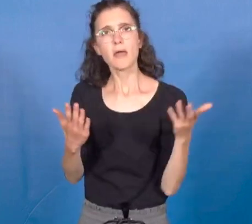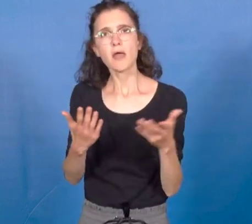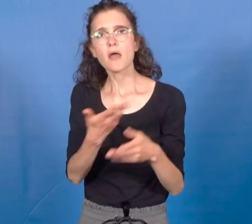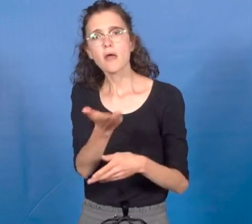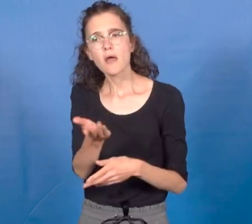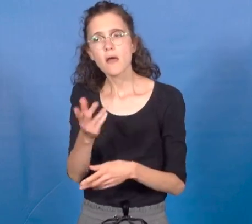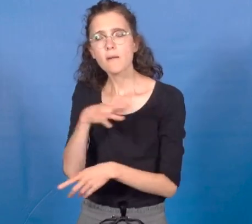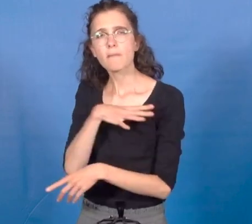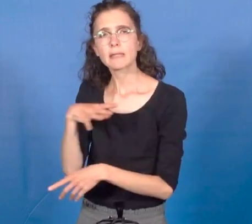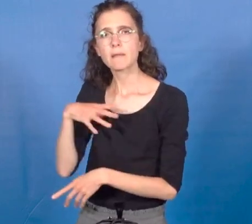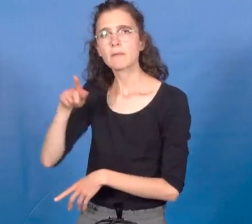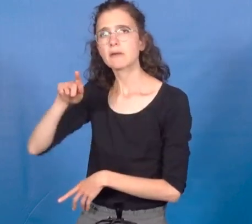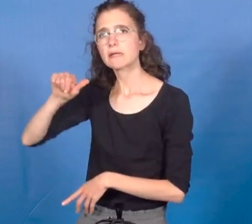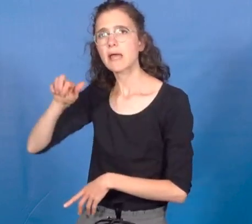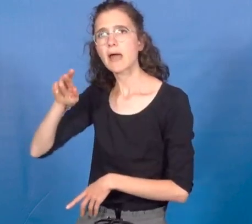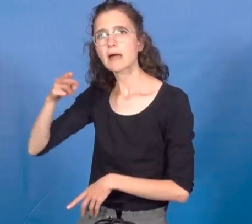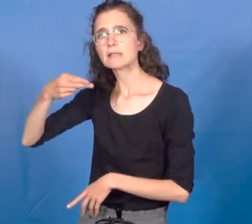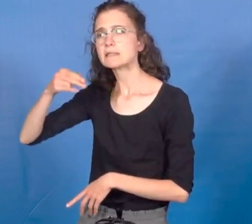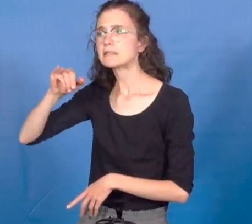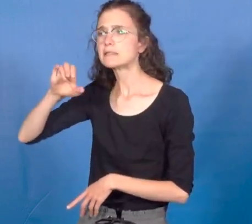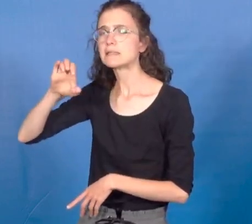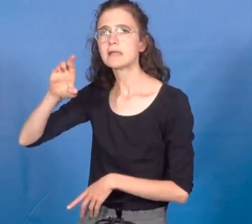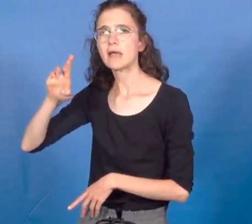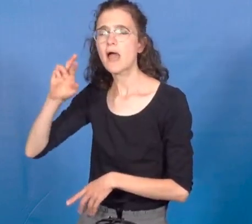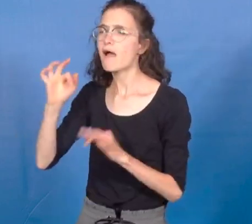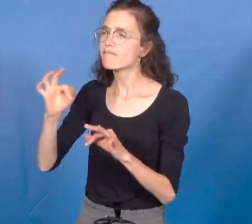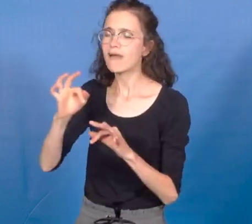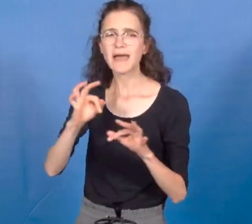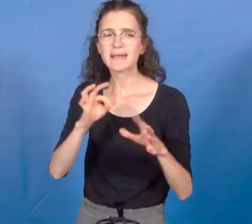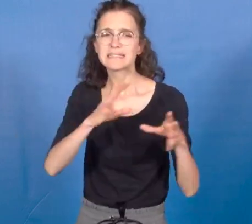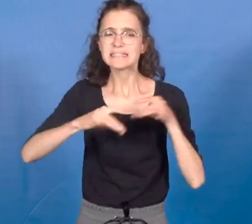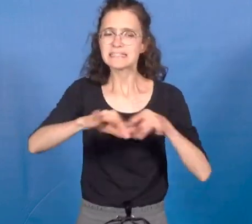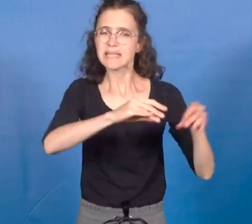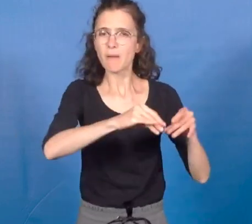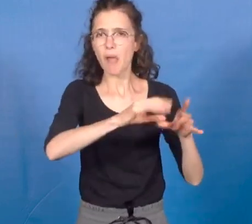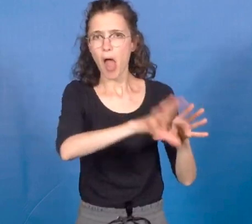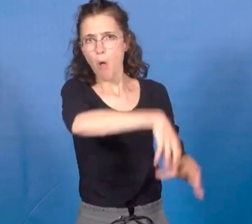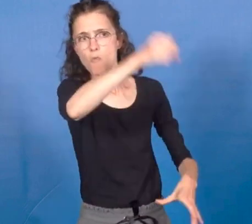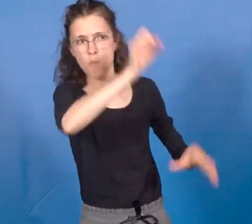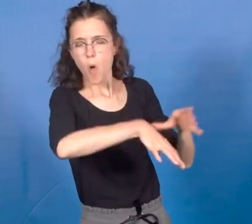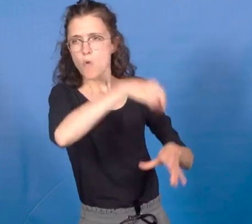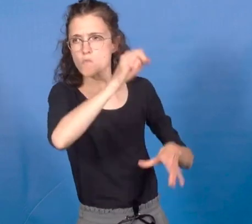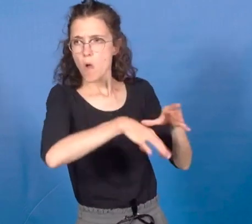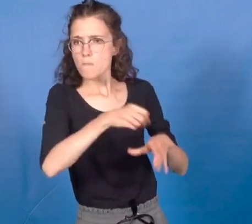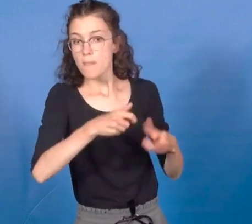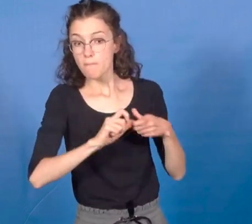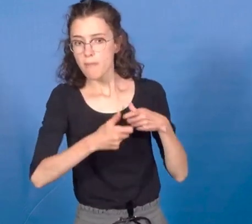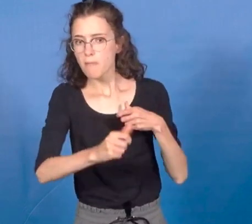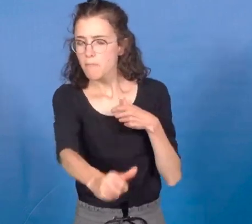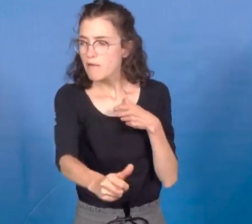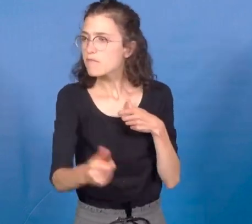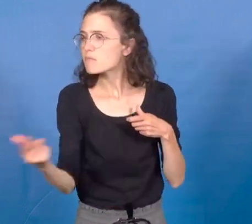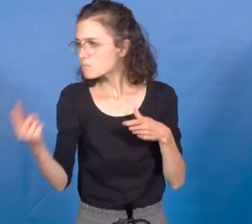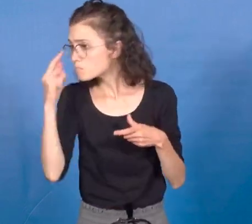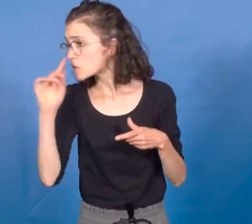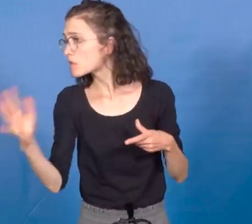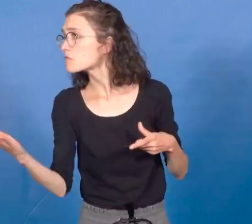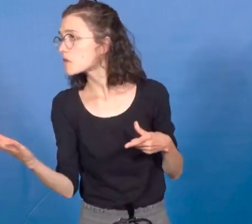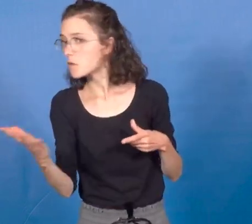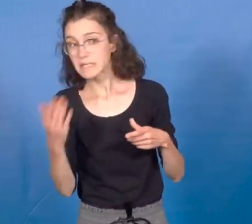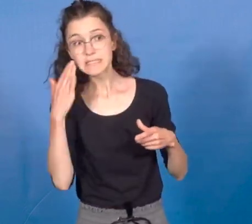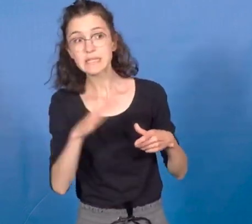'extraction du sable ? Par exemple, les éleveurs et les maraîchers qui sont en proximité de la